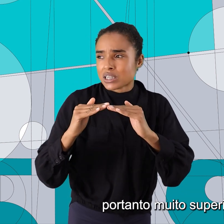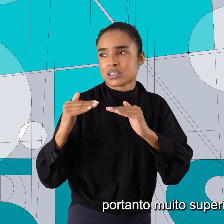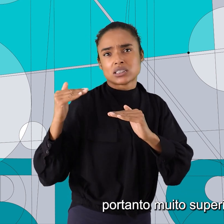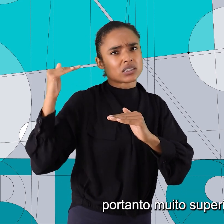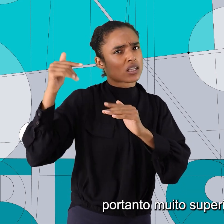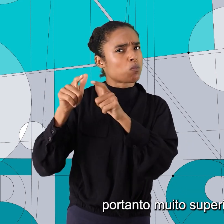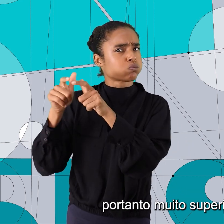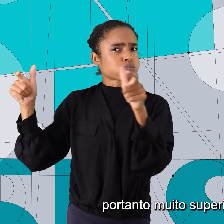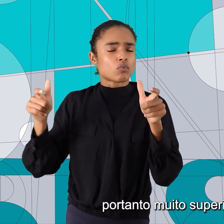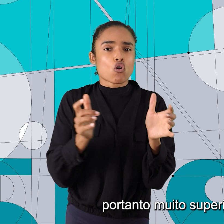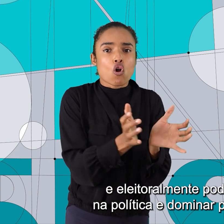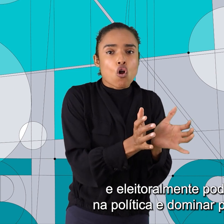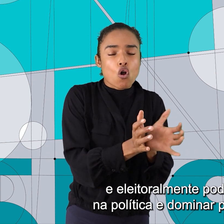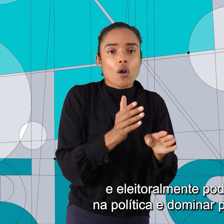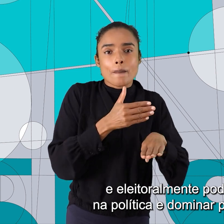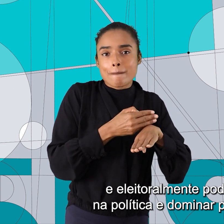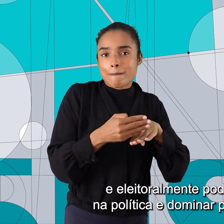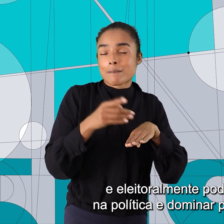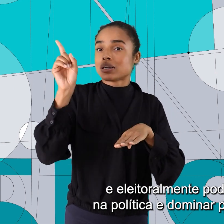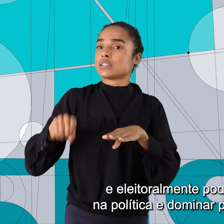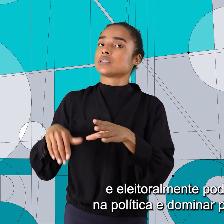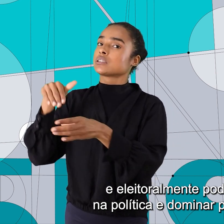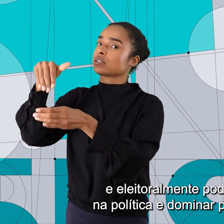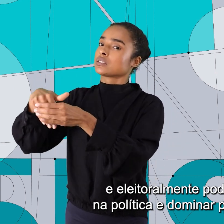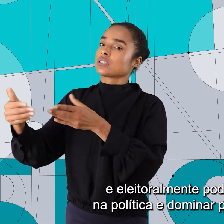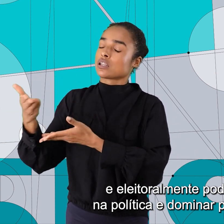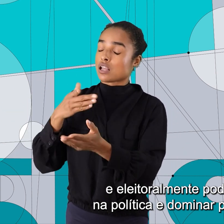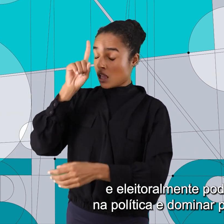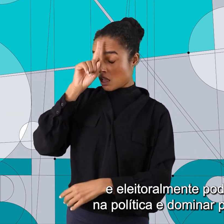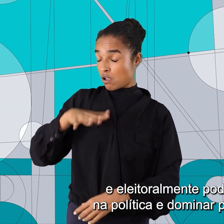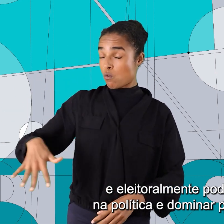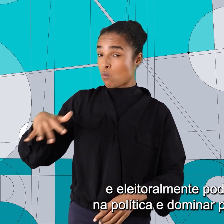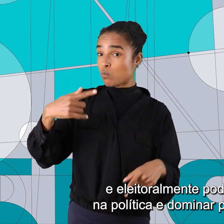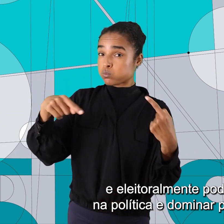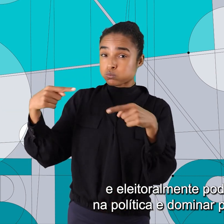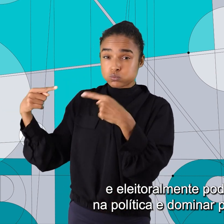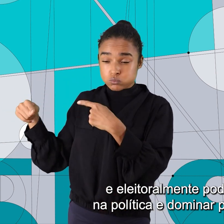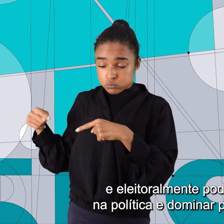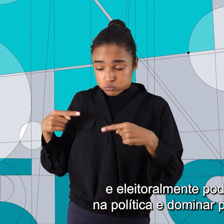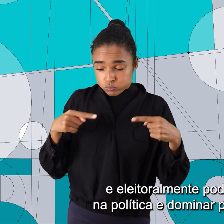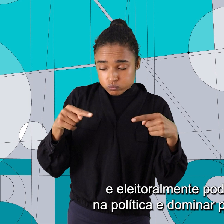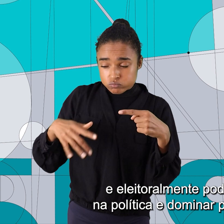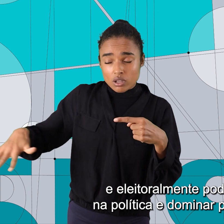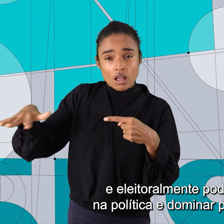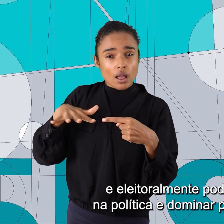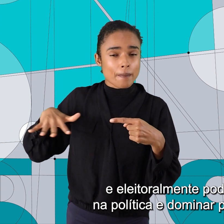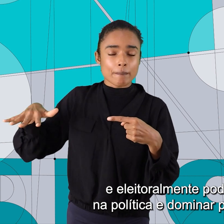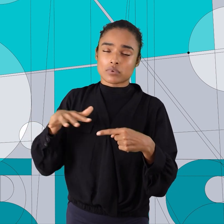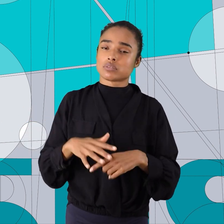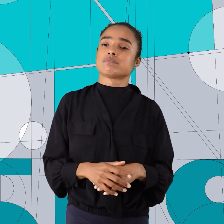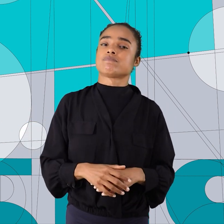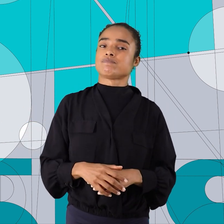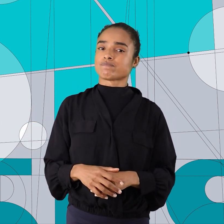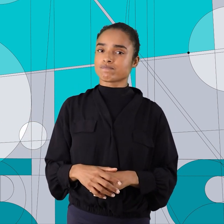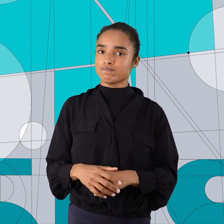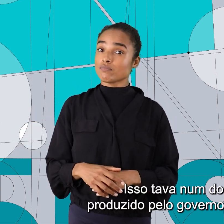superior à branca e eleitoralmente poderá mandar na política e dominar postos-chave.